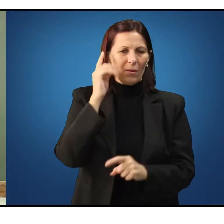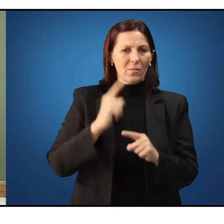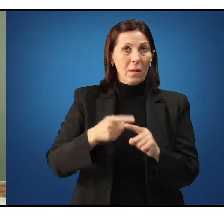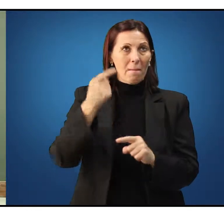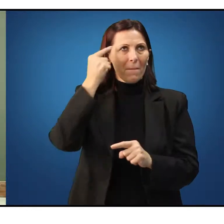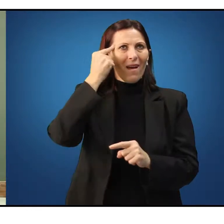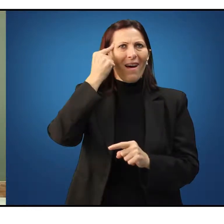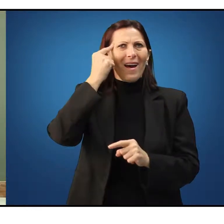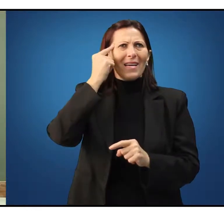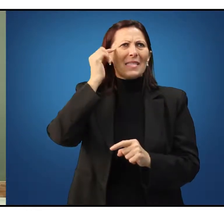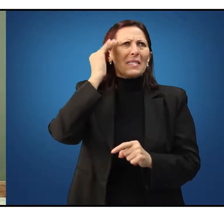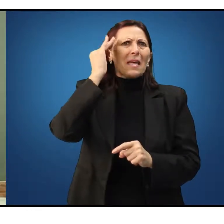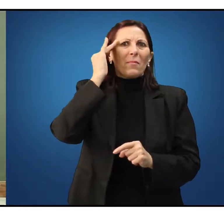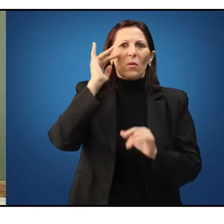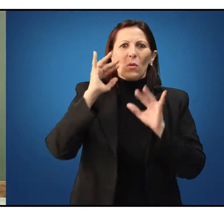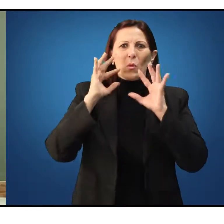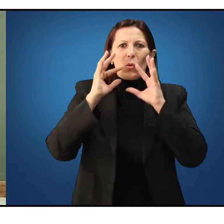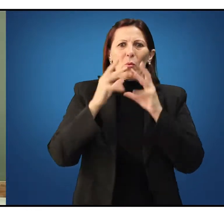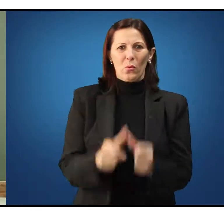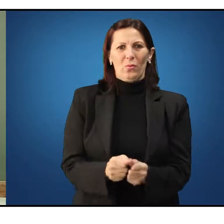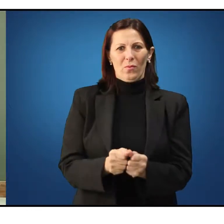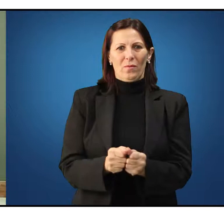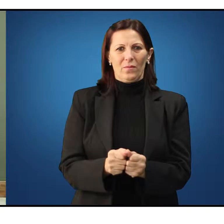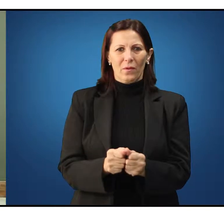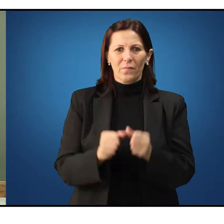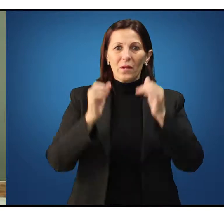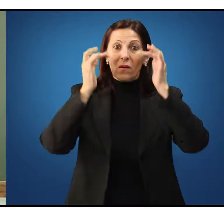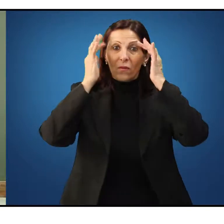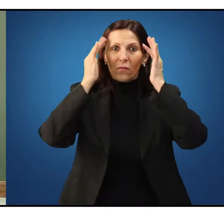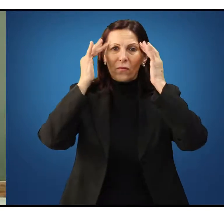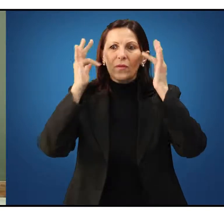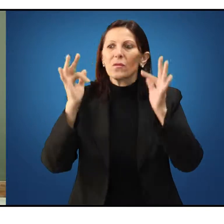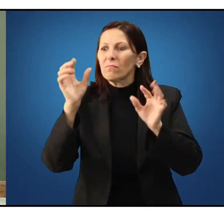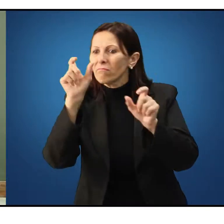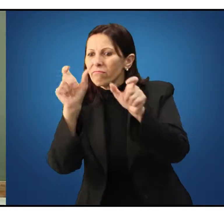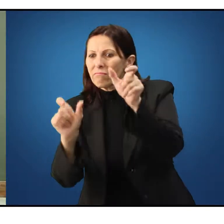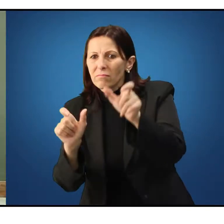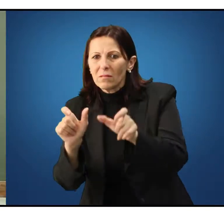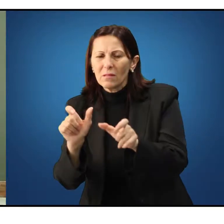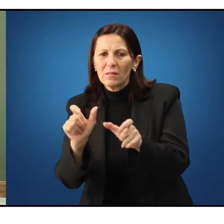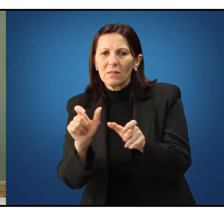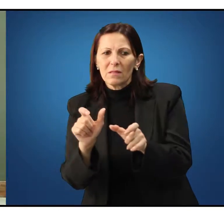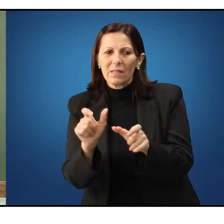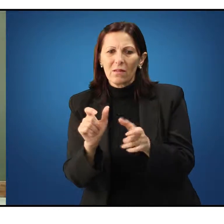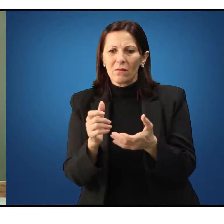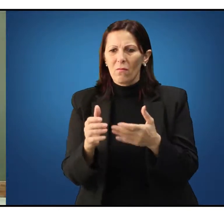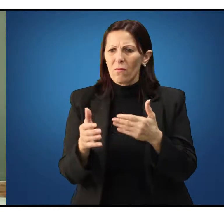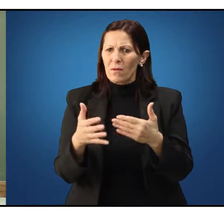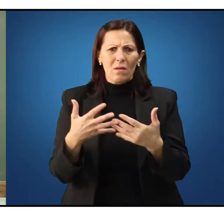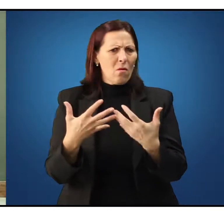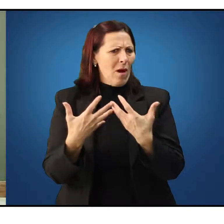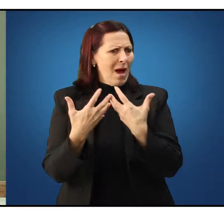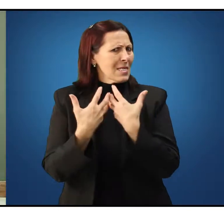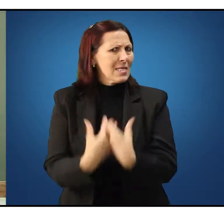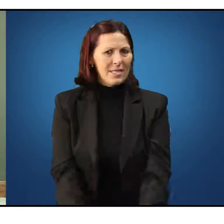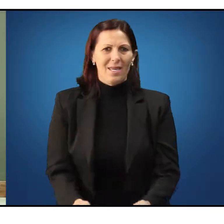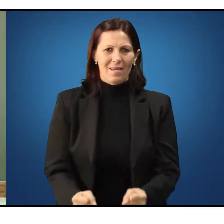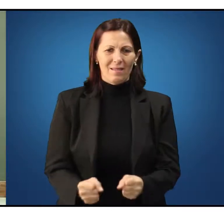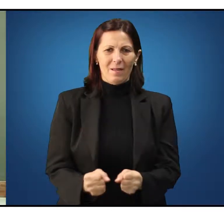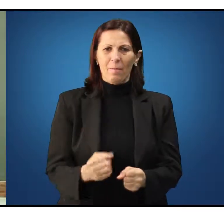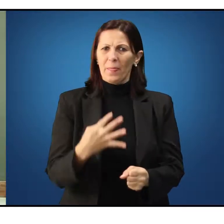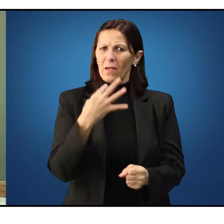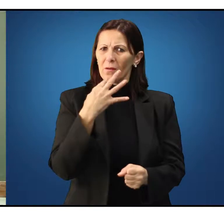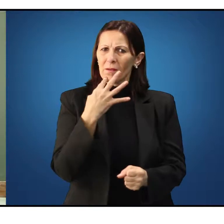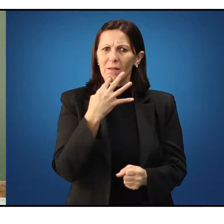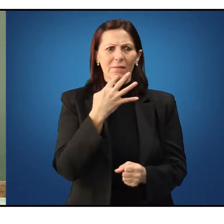sabe. Então, o filósofo é aquele sempre inconformado, que reconhece o quanto não sabe